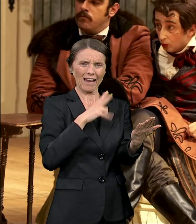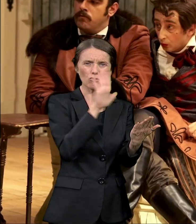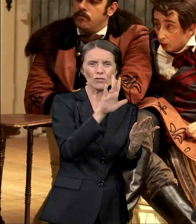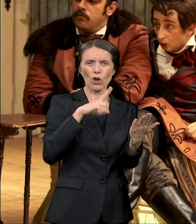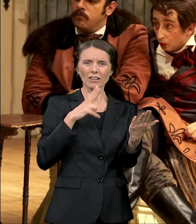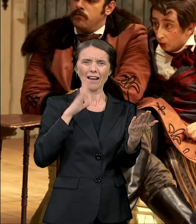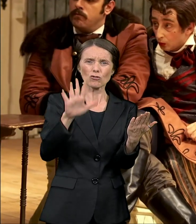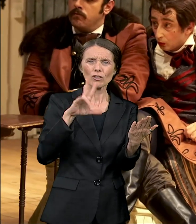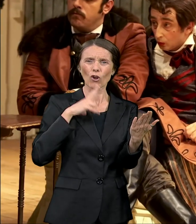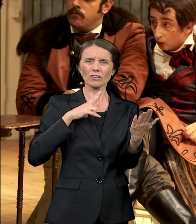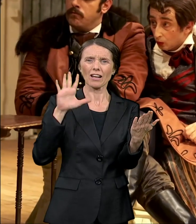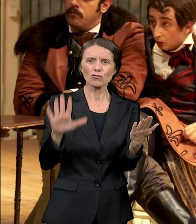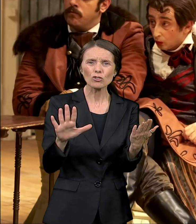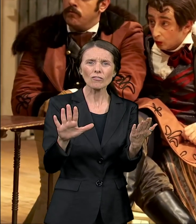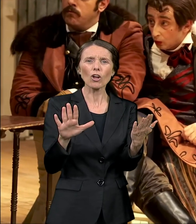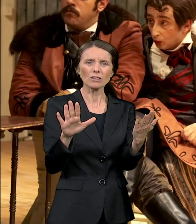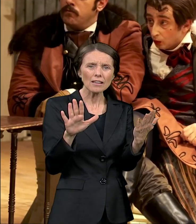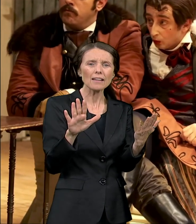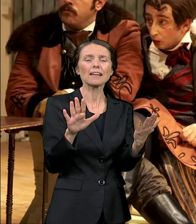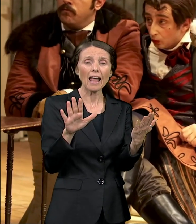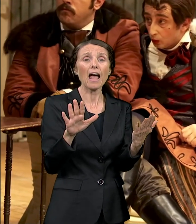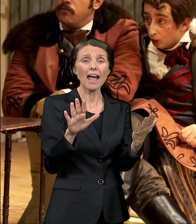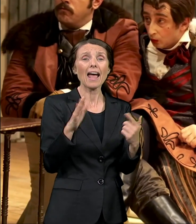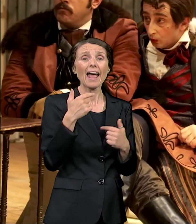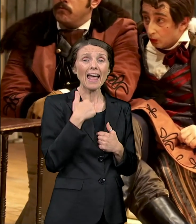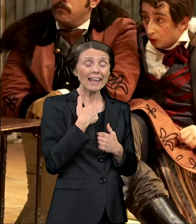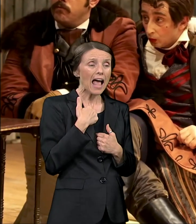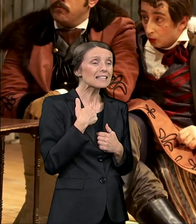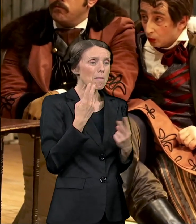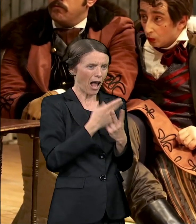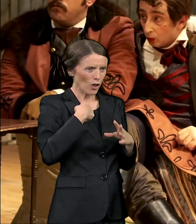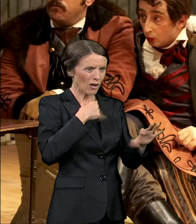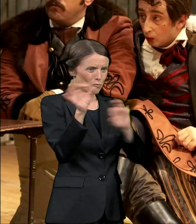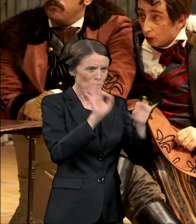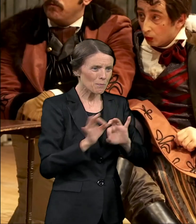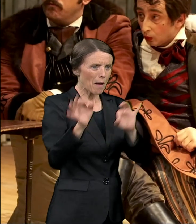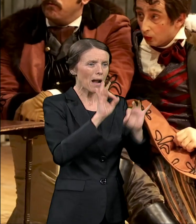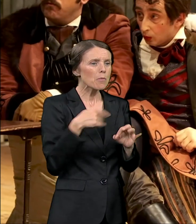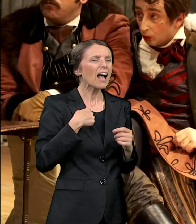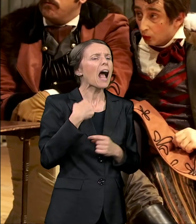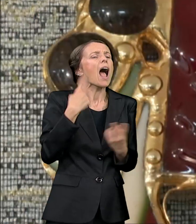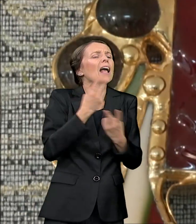kako god oćete. Ja sam ta čuo na probi Gogolja, kako kaže, e tako se radi.